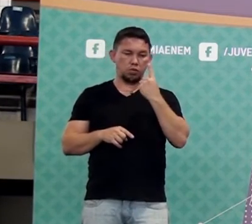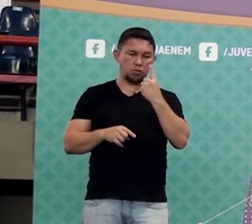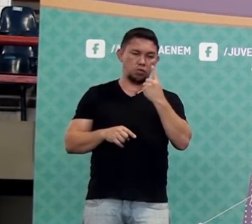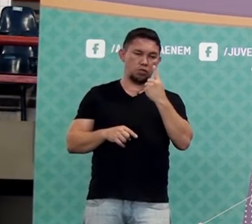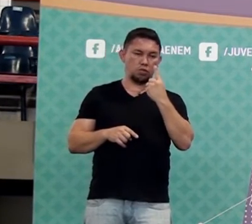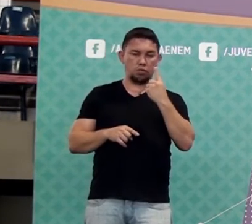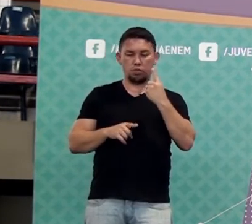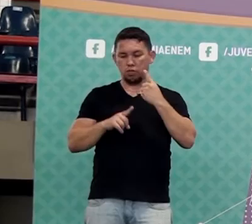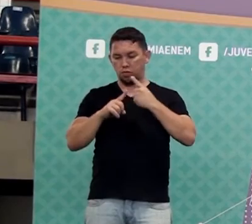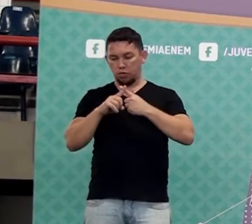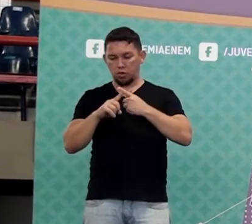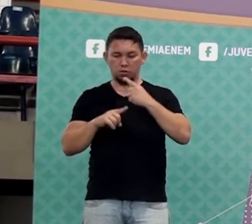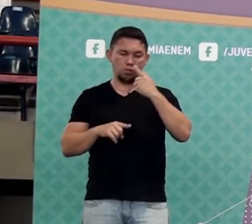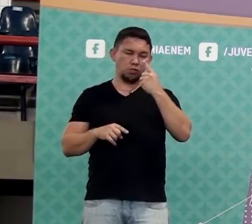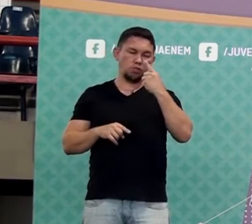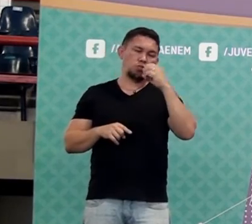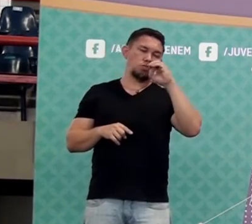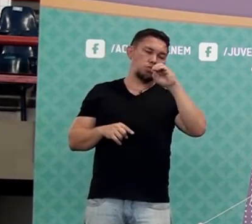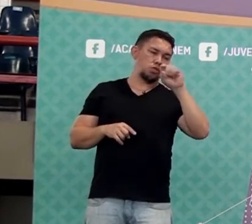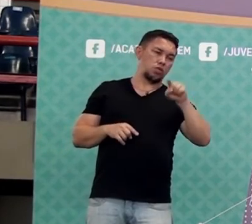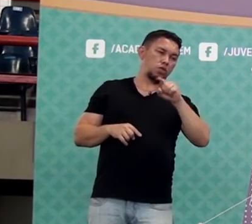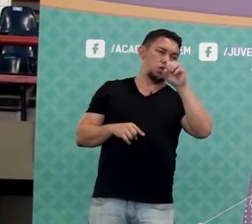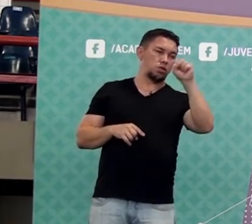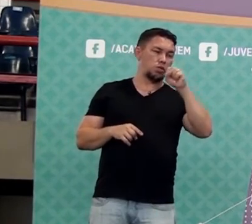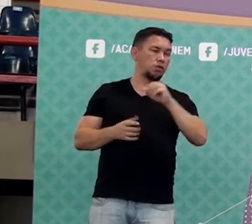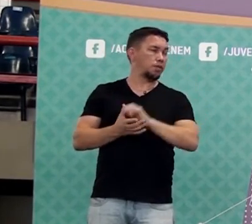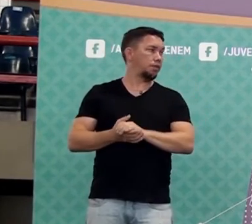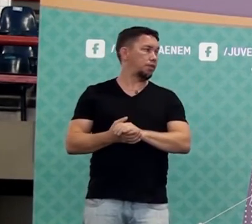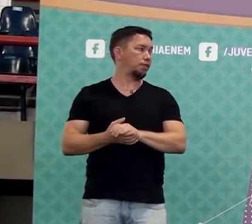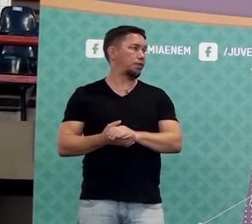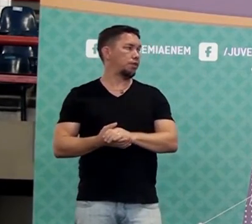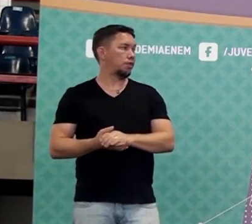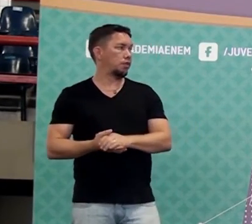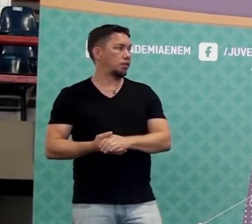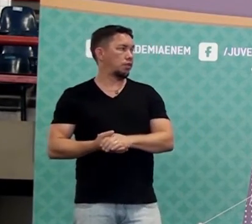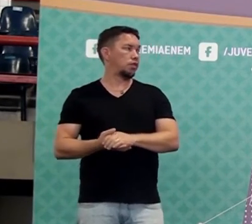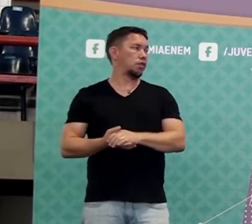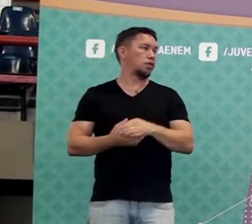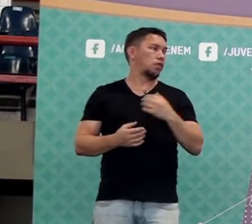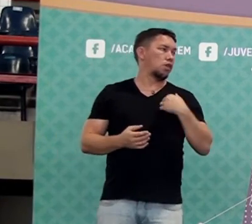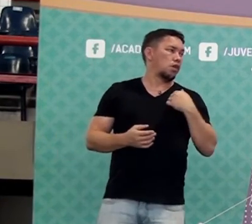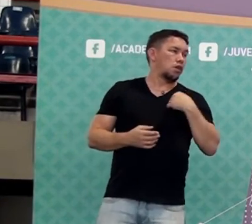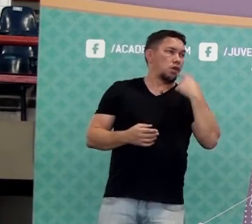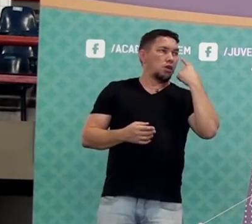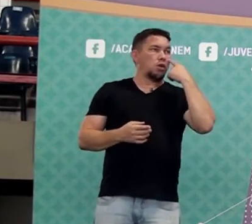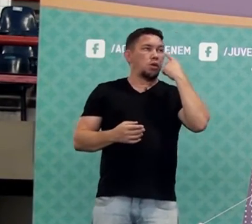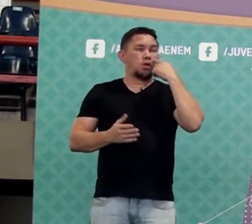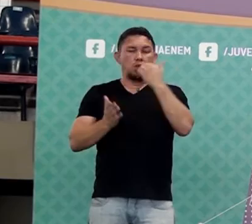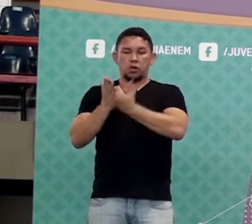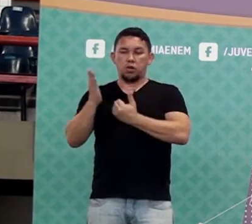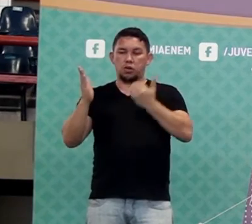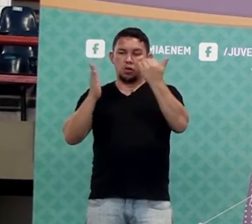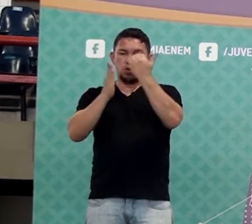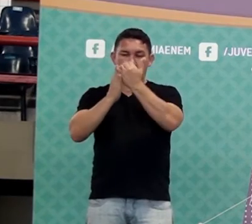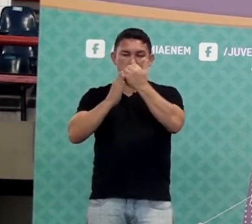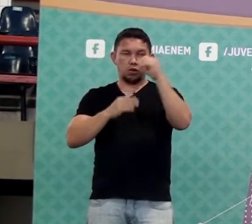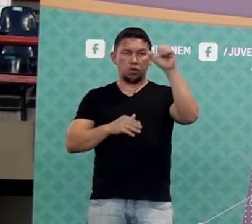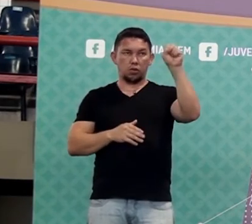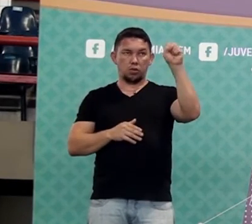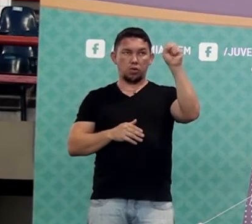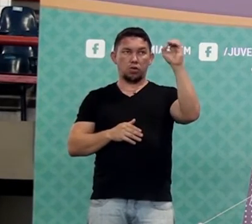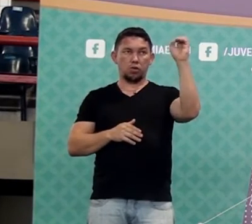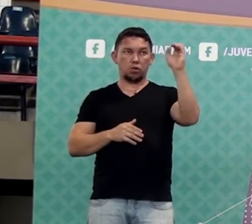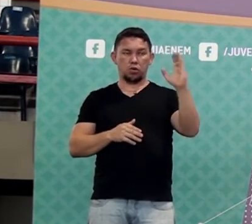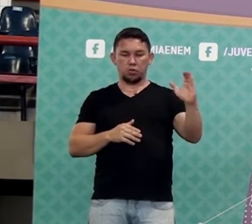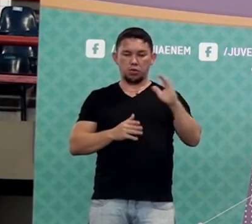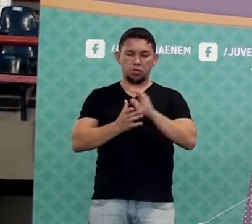essa pergunta é muito comum. Os alunos têm sempre essa dificuldade. A gente quer saber quando uma coisa aumentar 8%. Presta atenção,